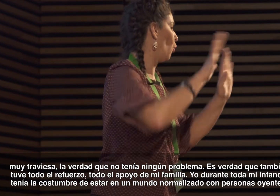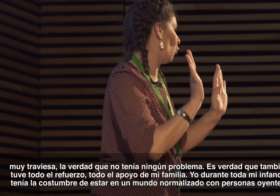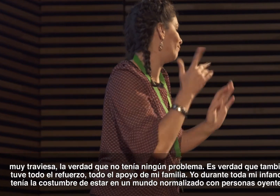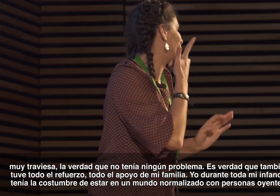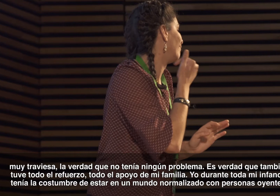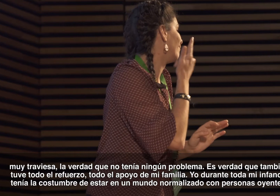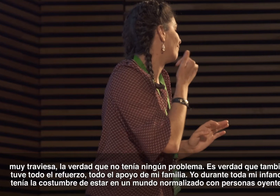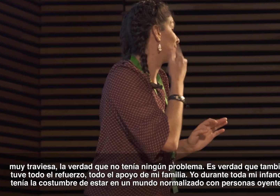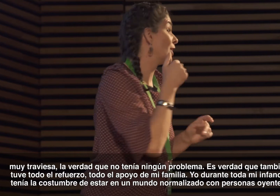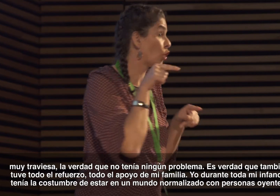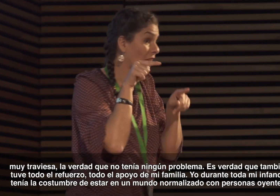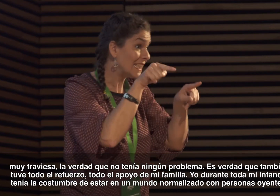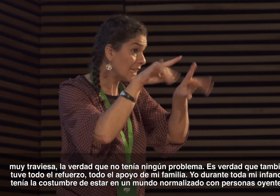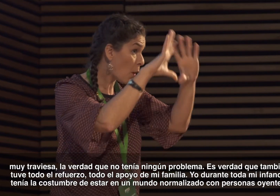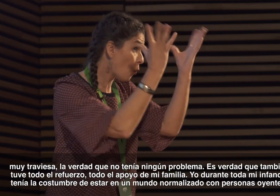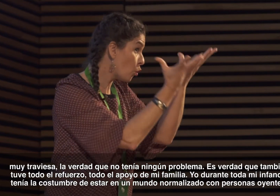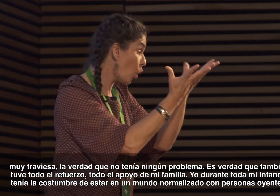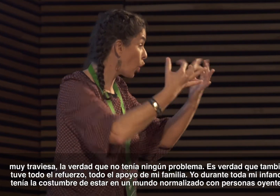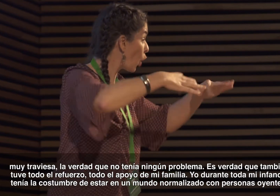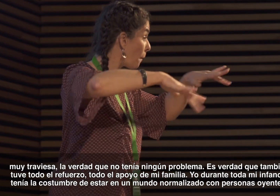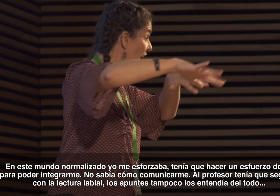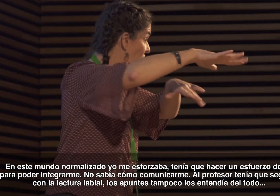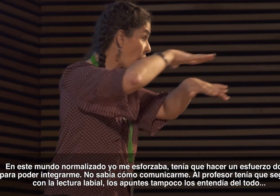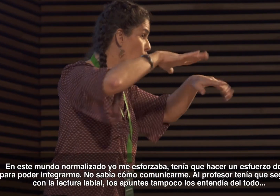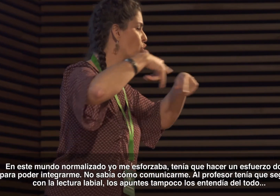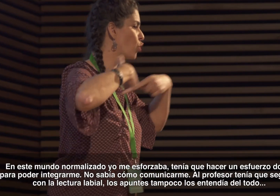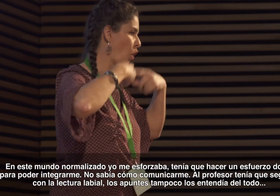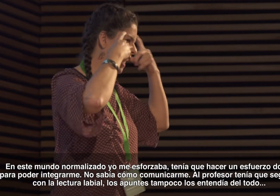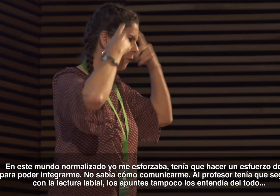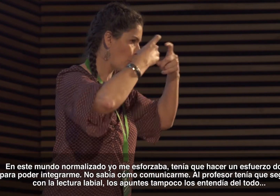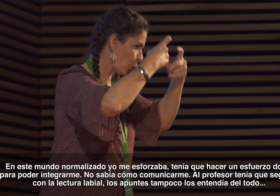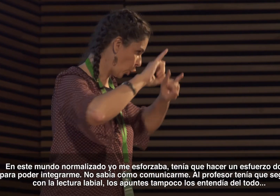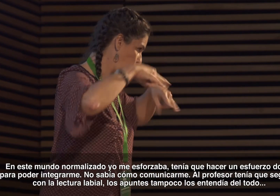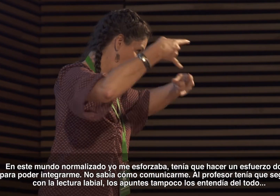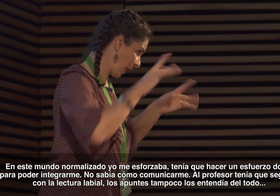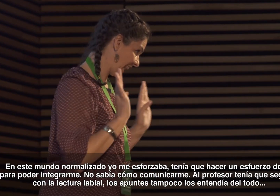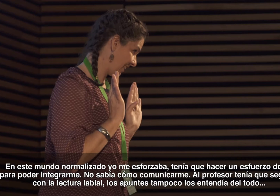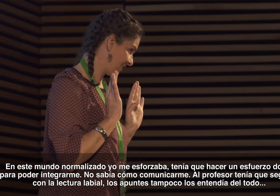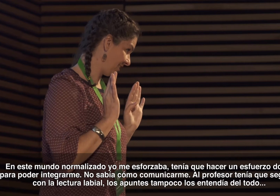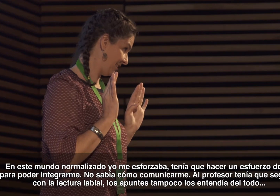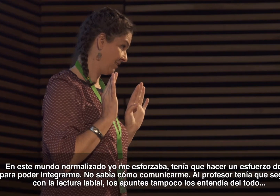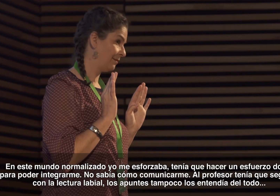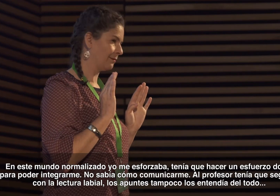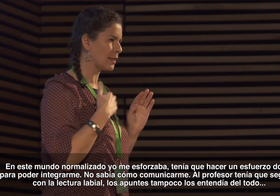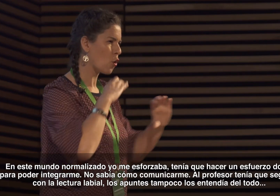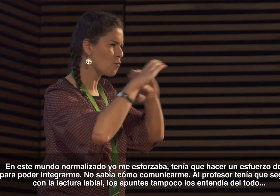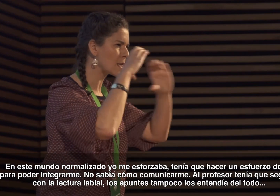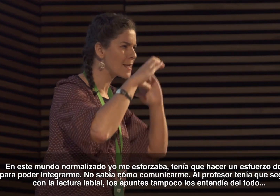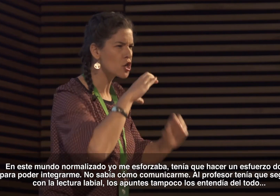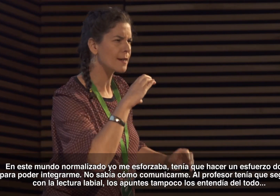normalizado con personas oyentes. En este mundo normalizado yo me esforzaba, yo tenía que hacer un esfuerzo doble para poder integrarme,